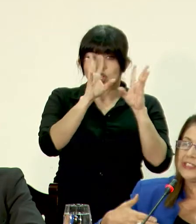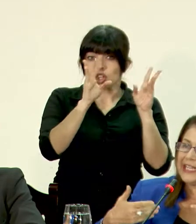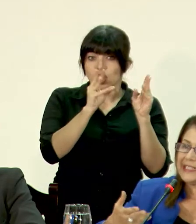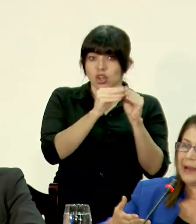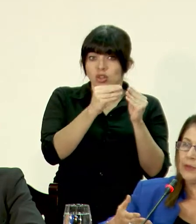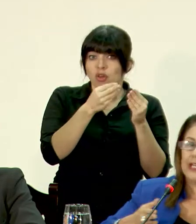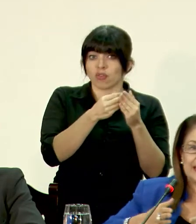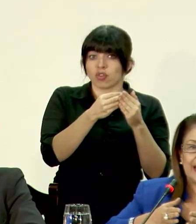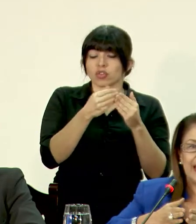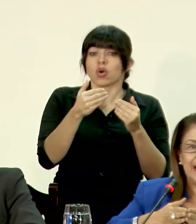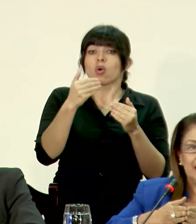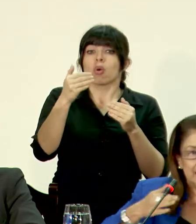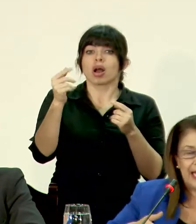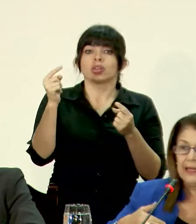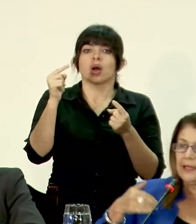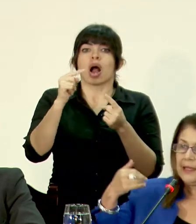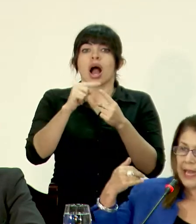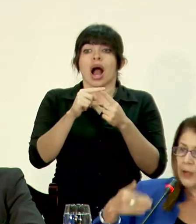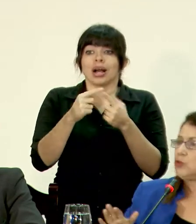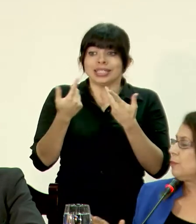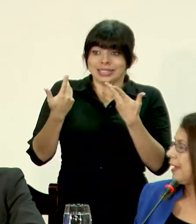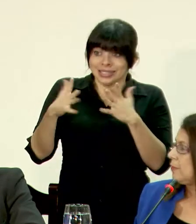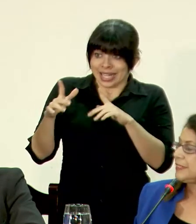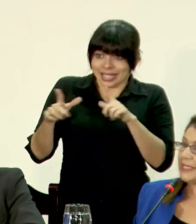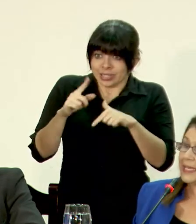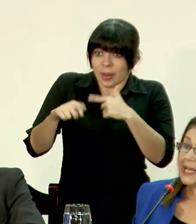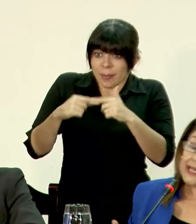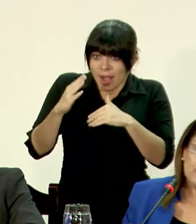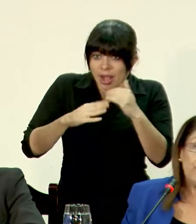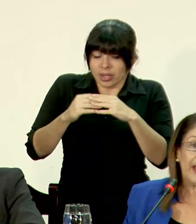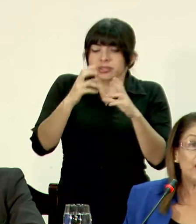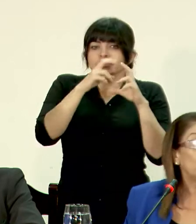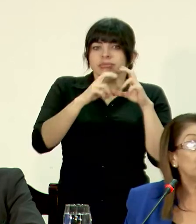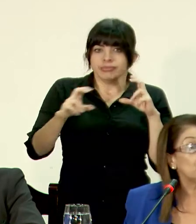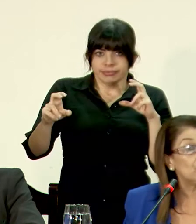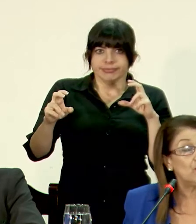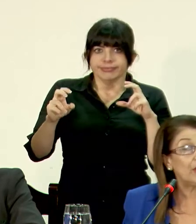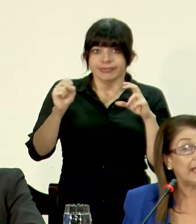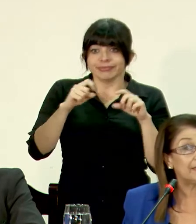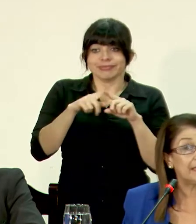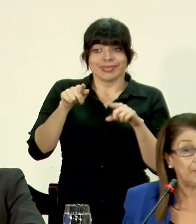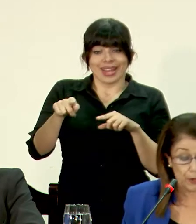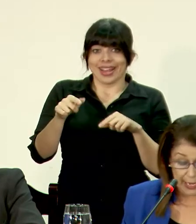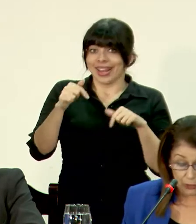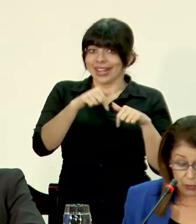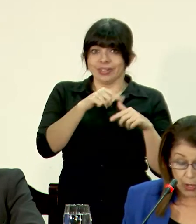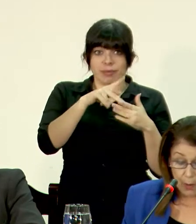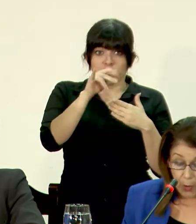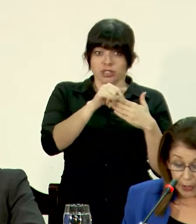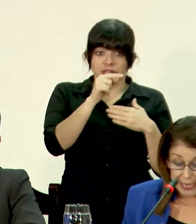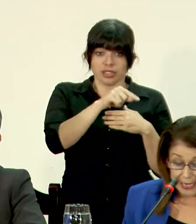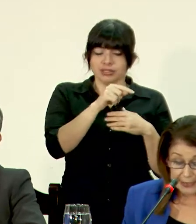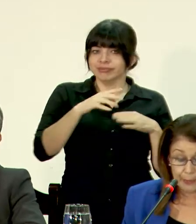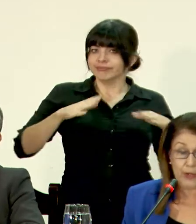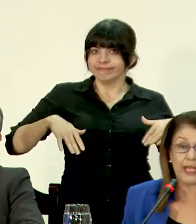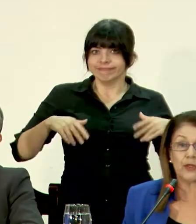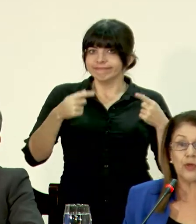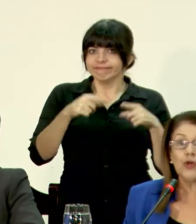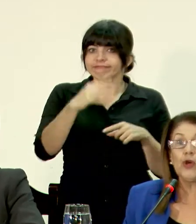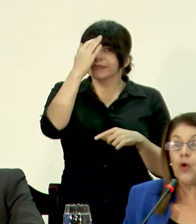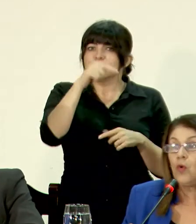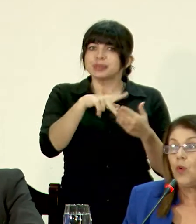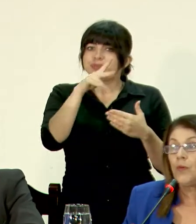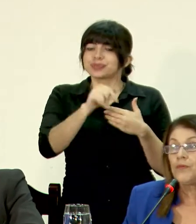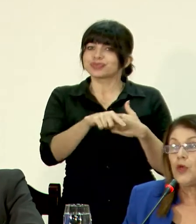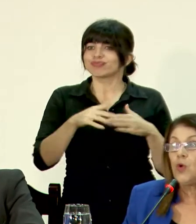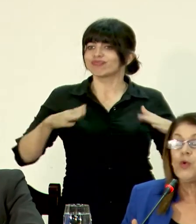los recursos se las damos hasta que ya la ejecución va a comenzar. Eso fue lo que no se dio en este proyecto, porque en este proyecto